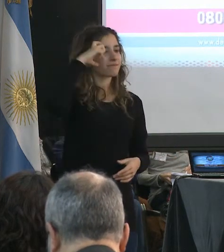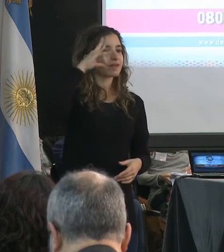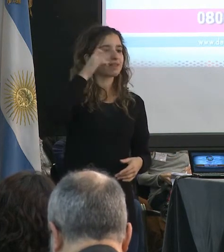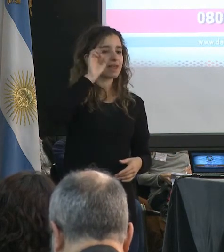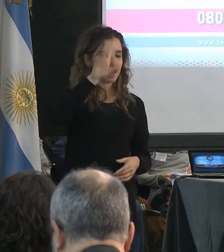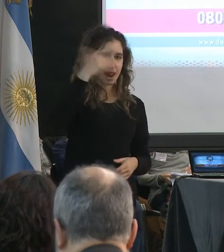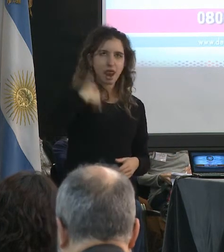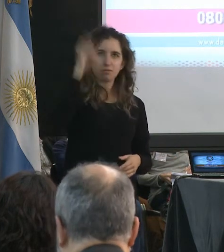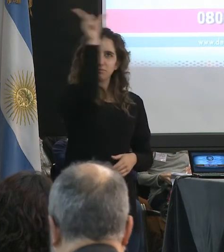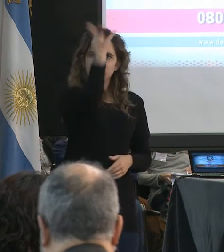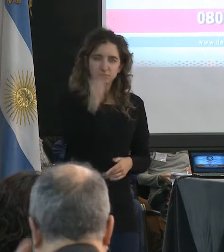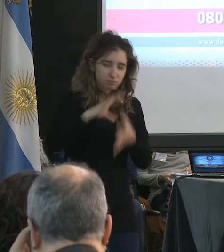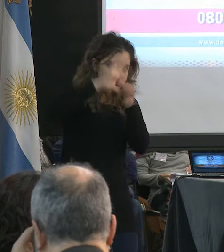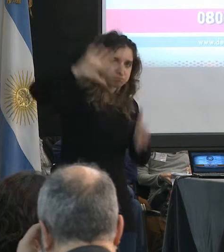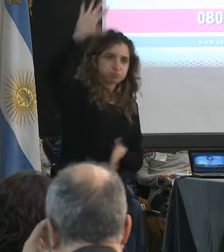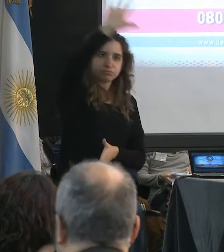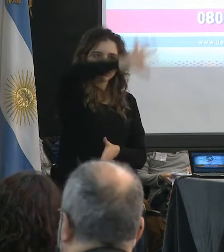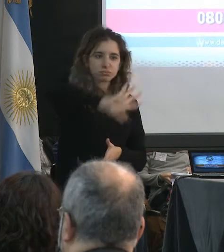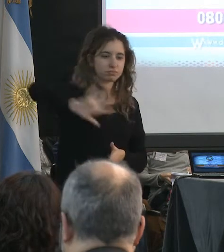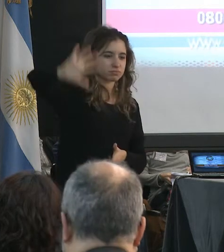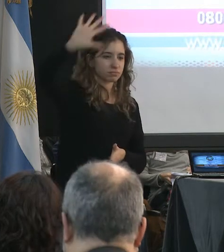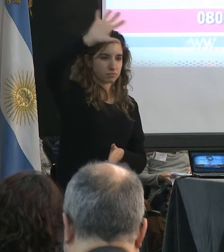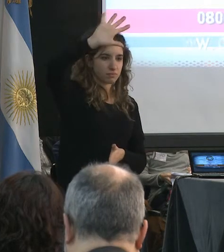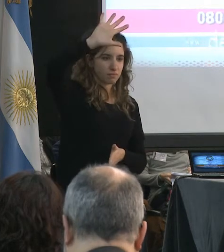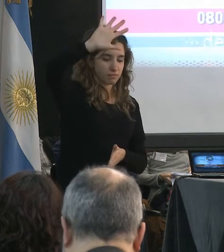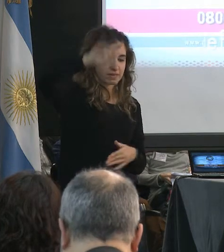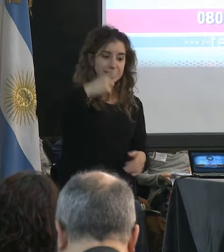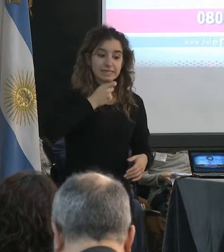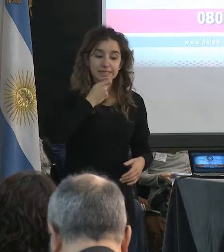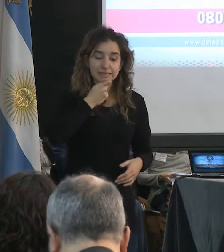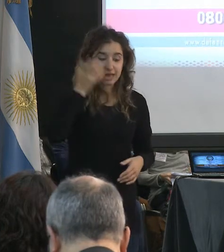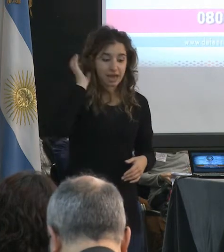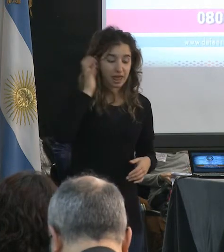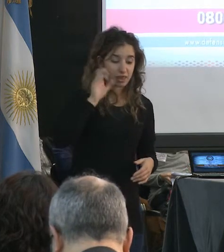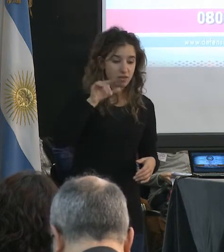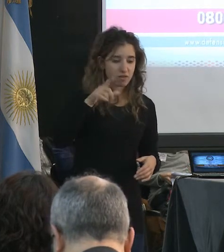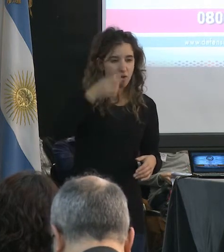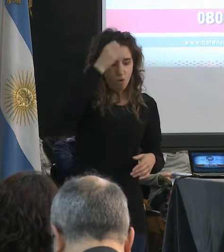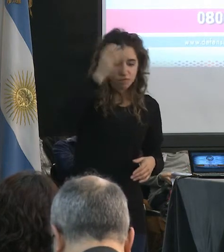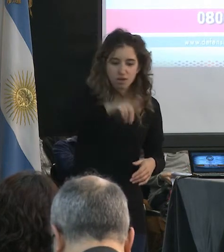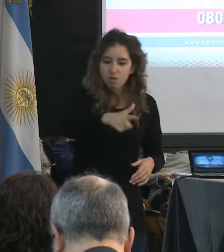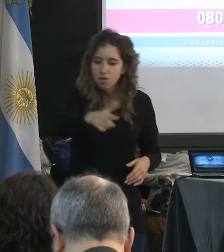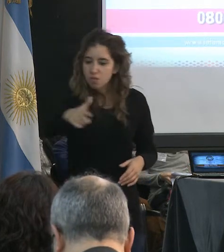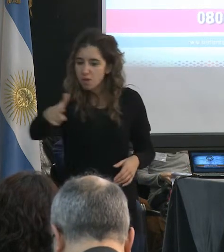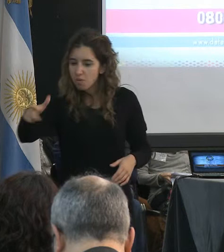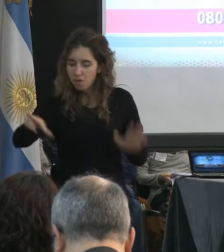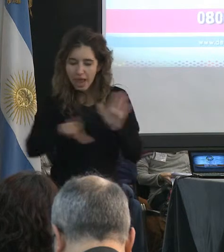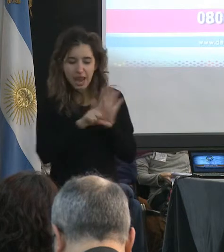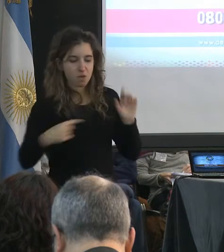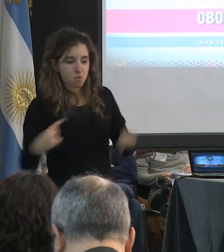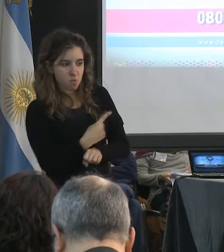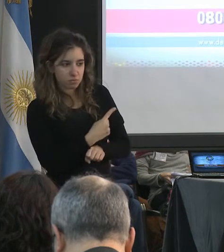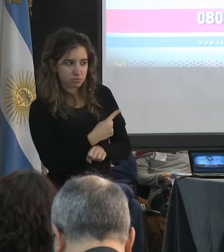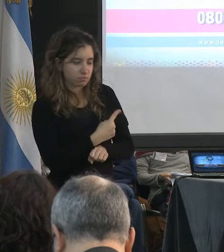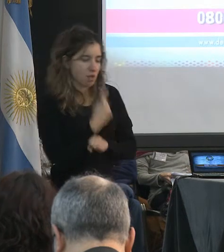yo considero de que la ilegalidad se puede atacar fundamentalmente a través de los municipios.